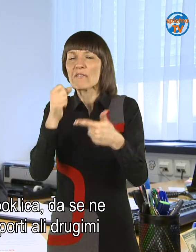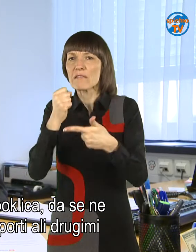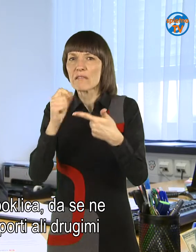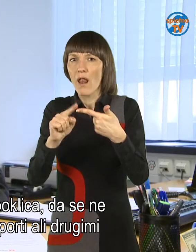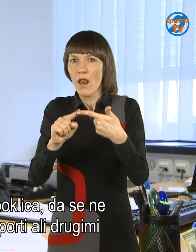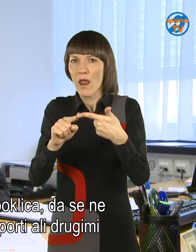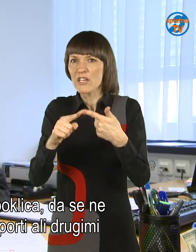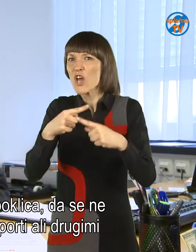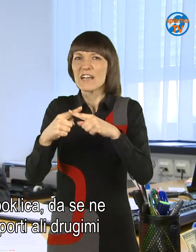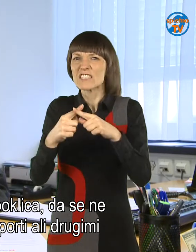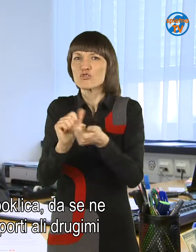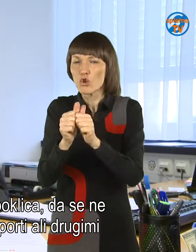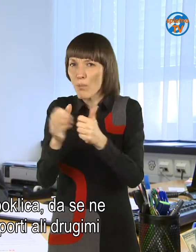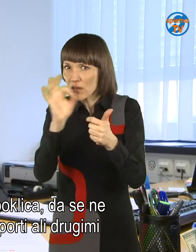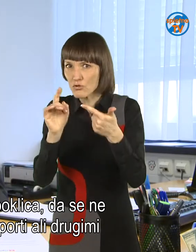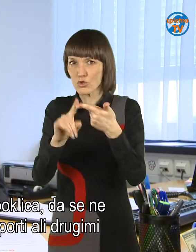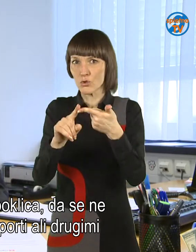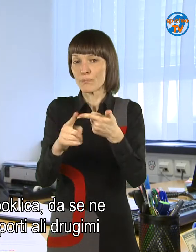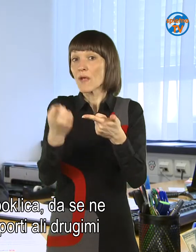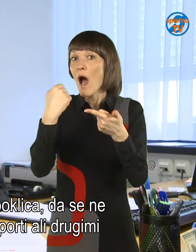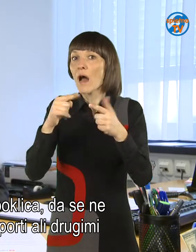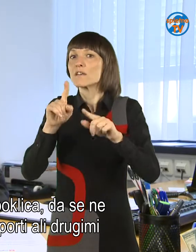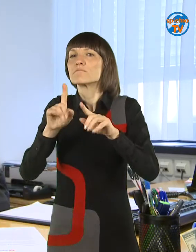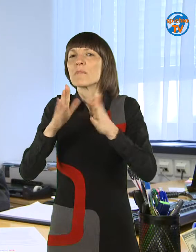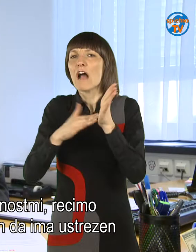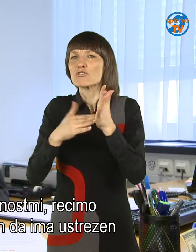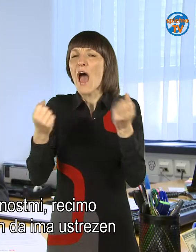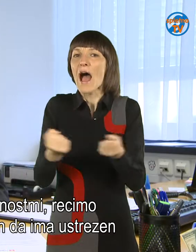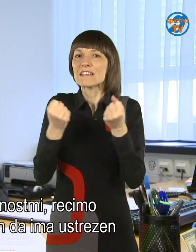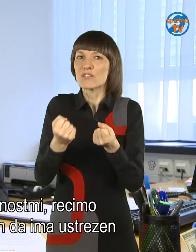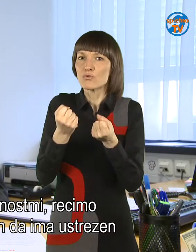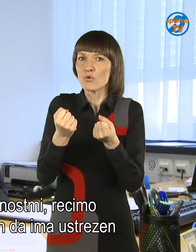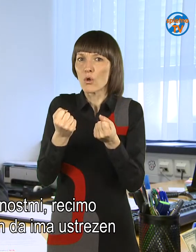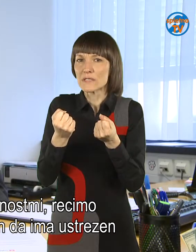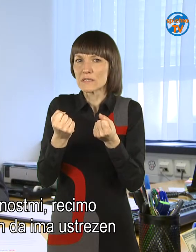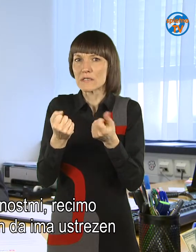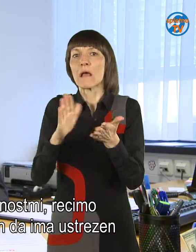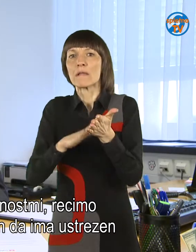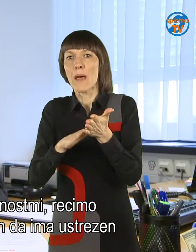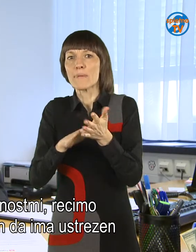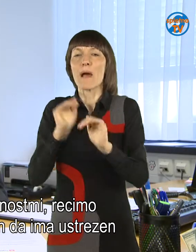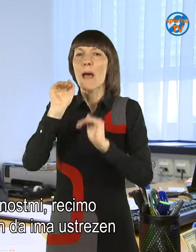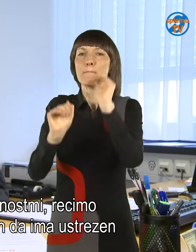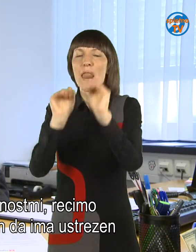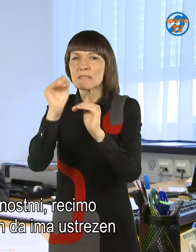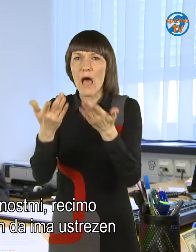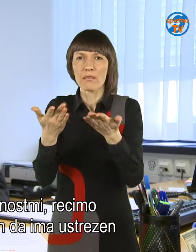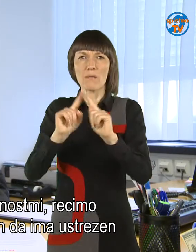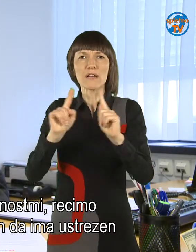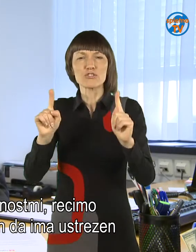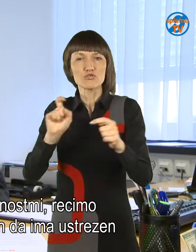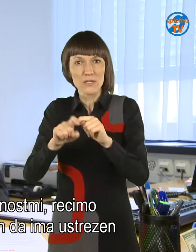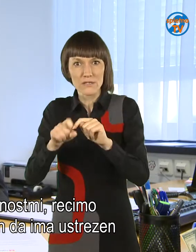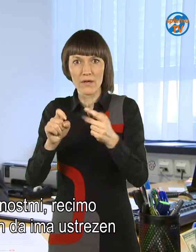rizičnimi športi, ali pa drugimi prostočasnimi aktivnostmi, recimo ne vem plezanje, brezna veze in podobne stvari,